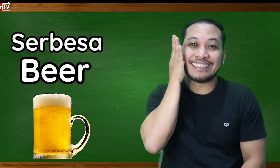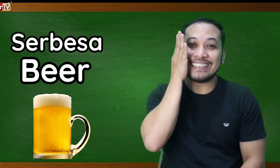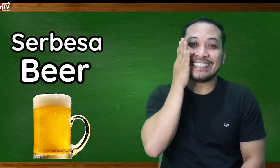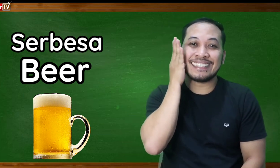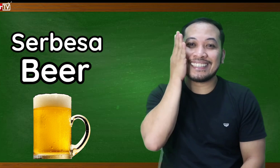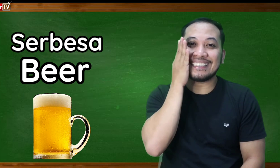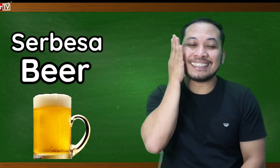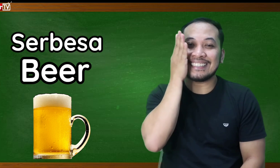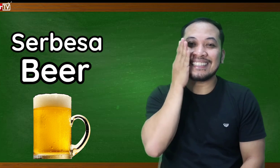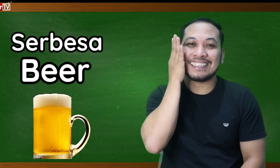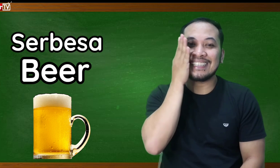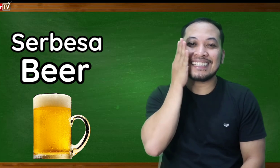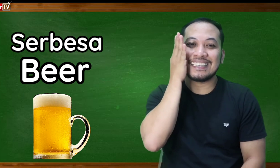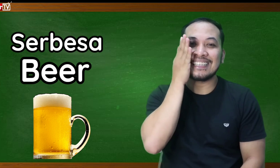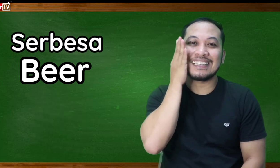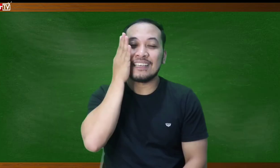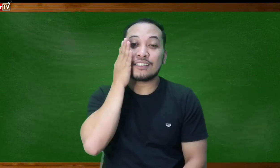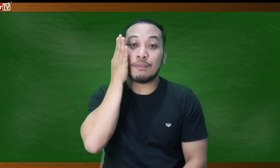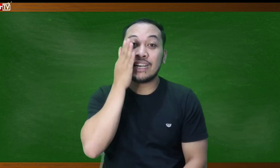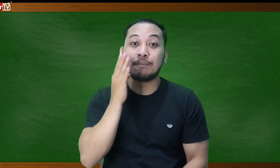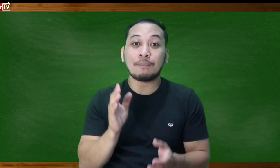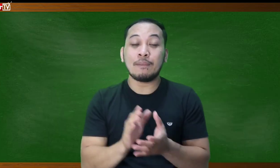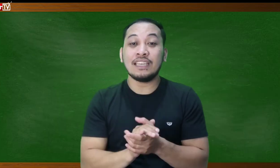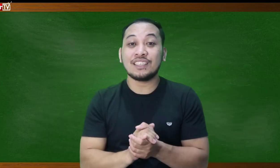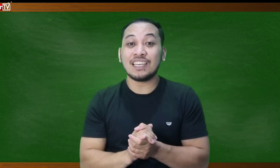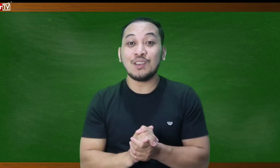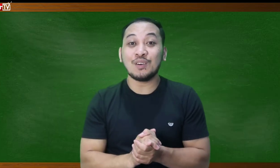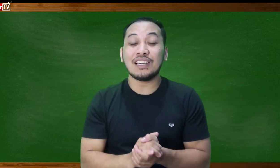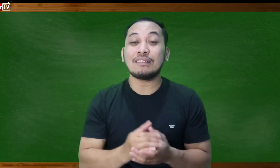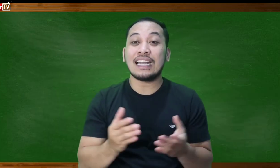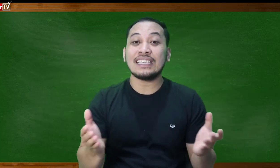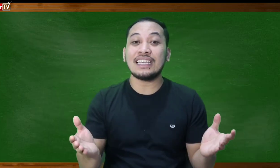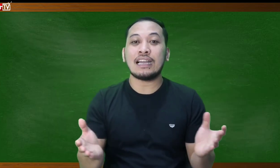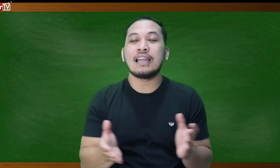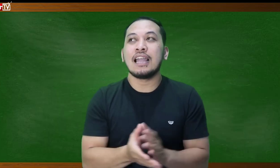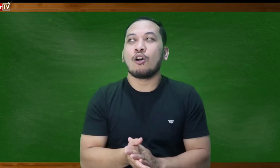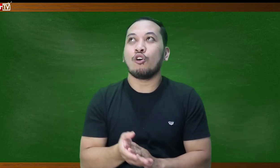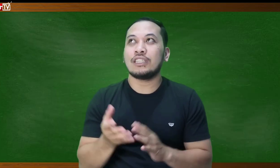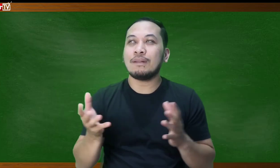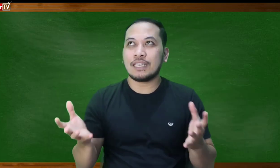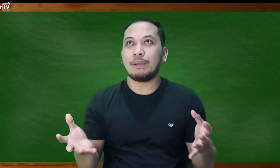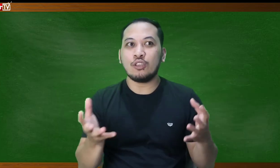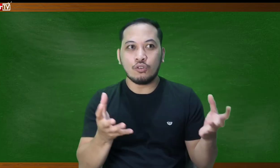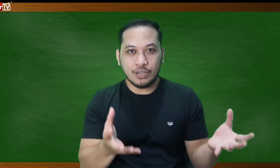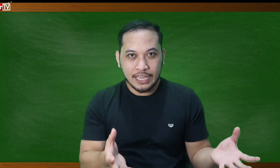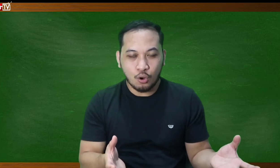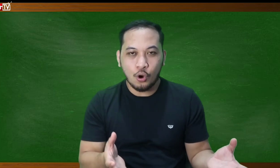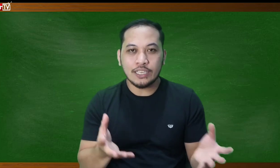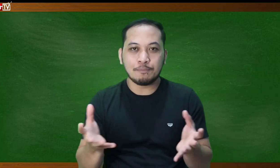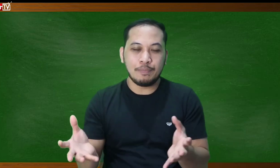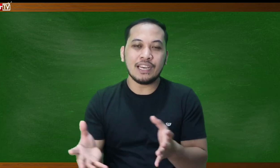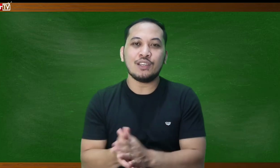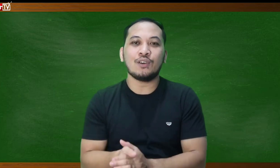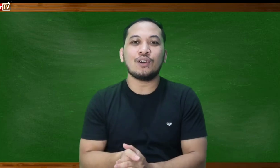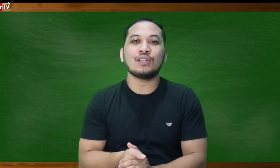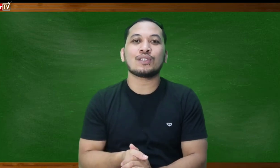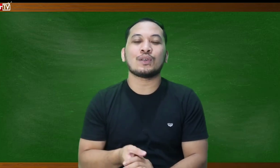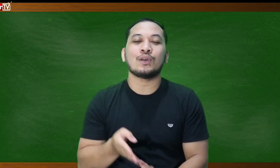ayan so mga nagpapabili dyan ano ng ganyan o diba syempre yung red horse beer yun so